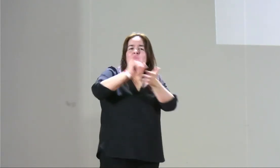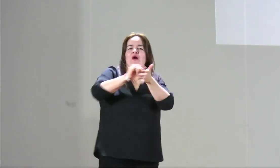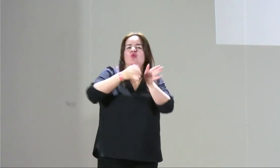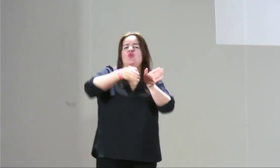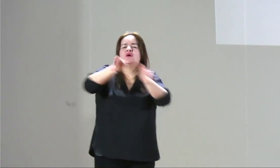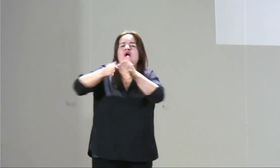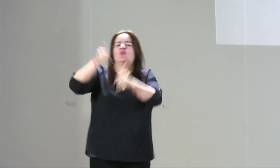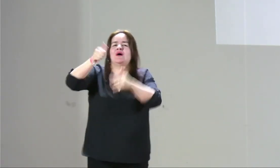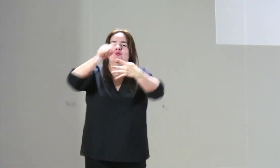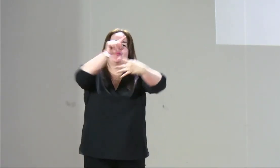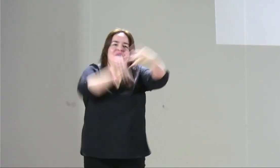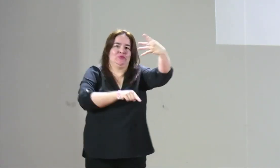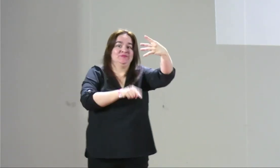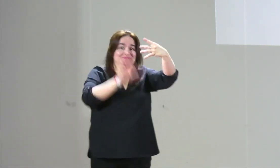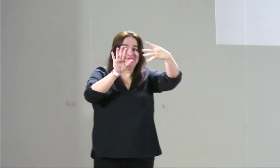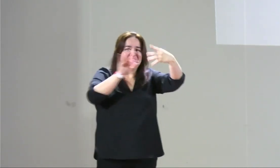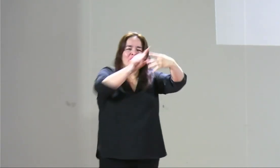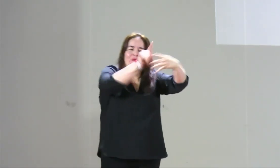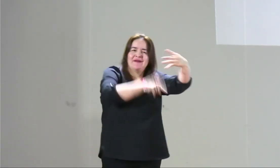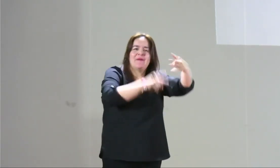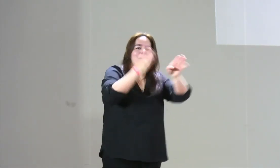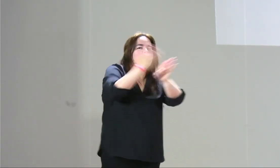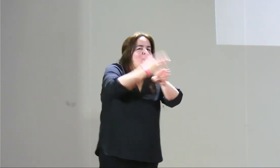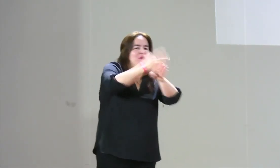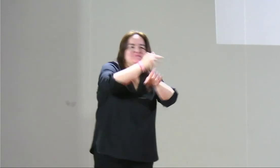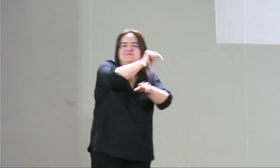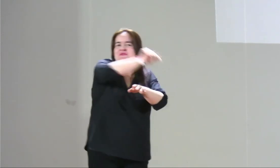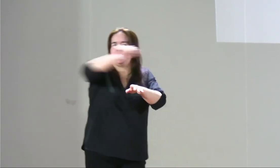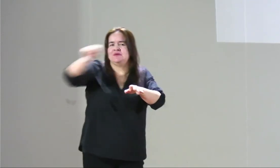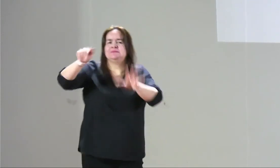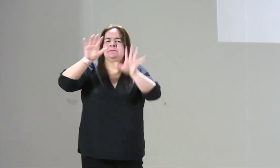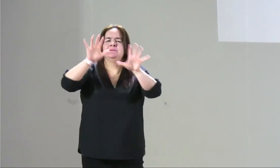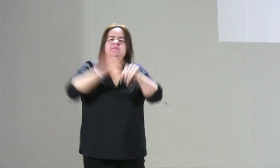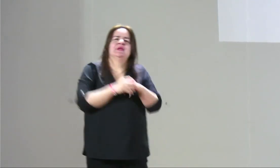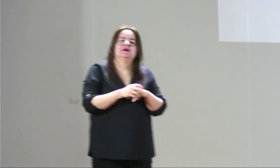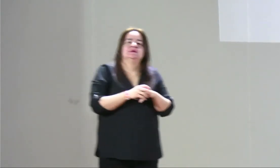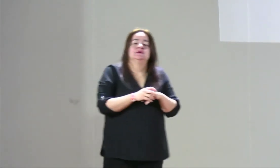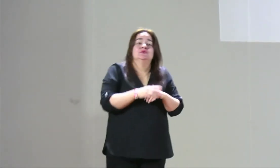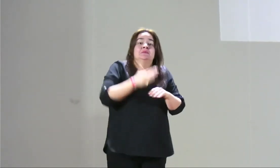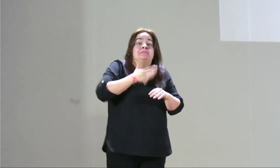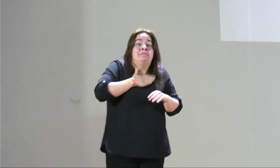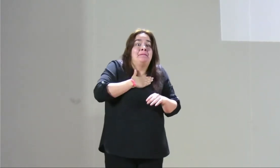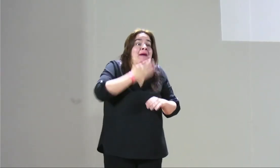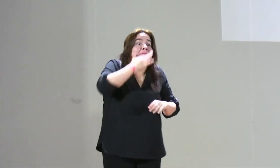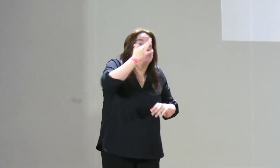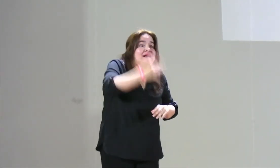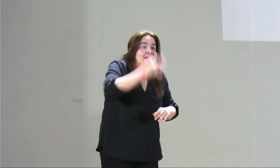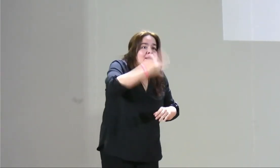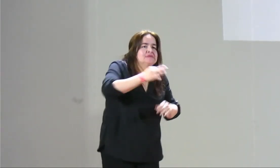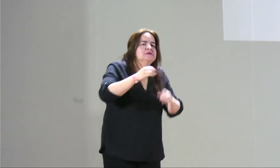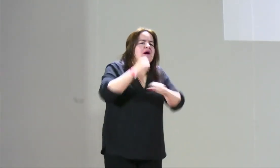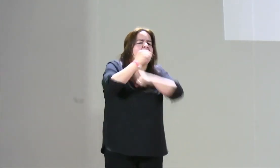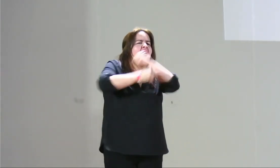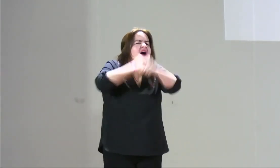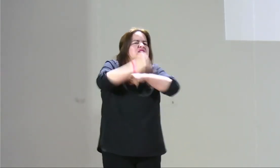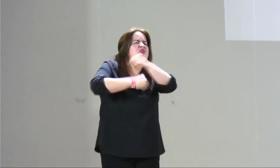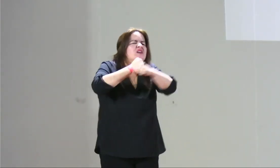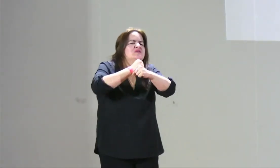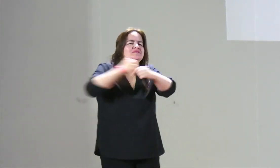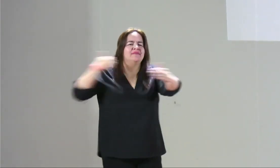12 57 entonces tenemos cuatro elementos muy importantes y que tenemos varios inconvenientes allí para mí para